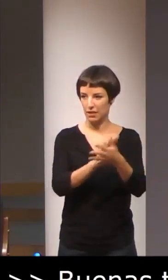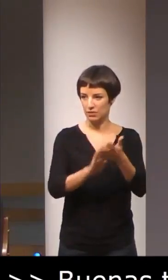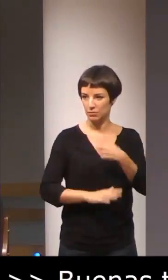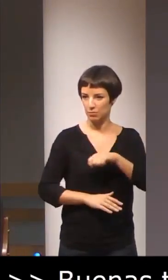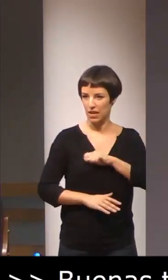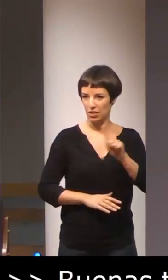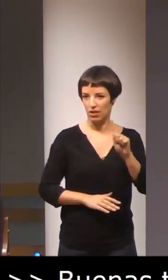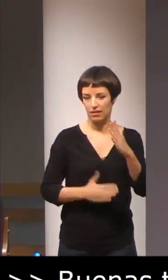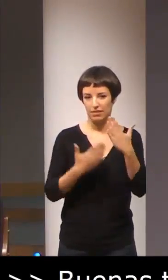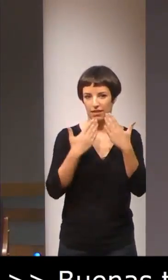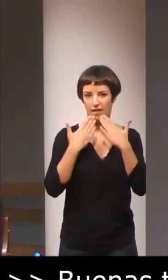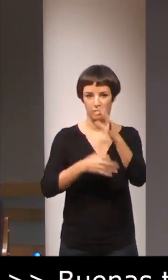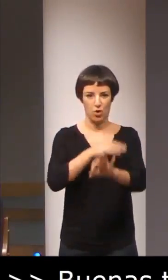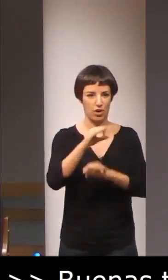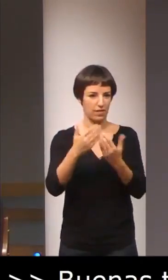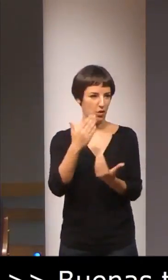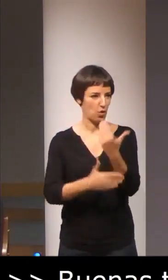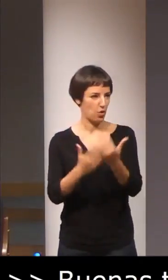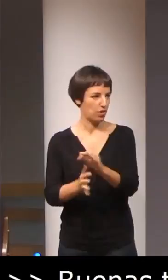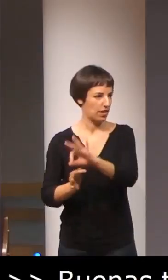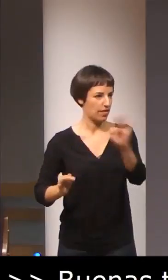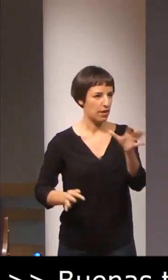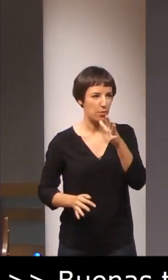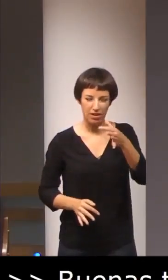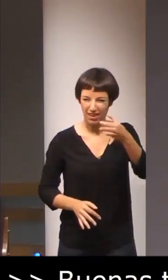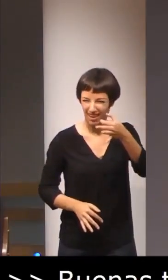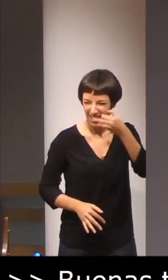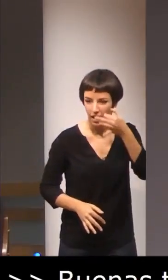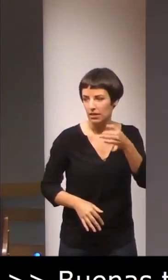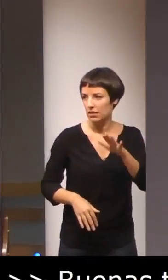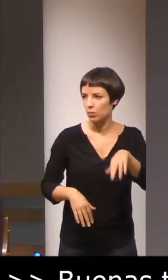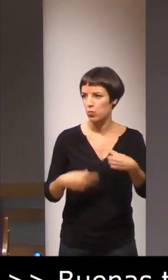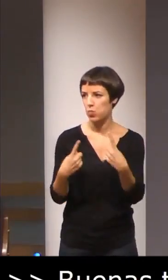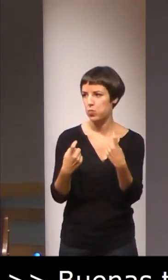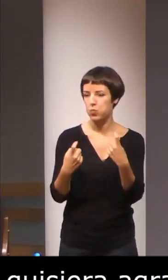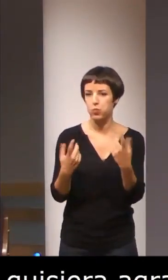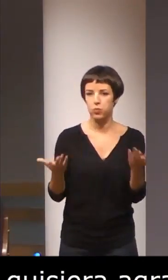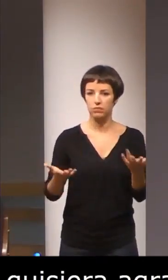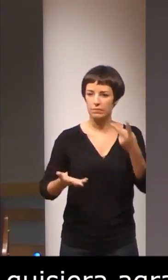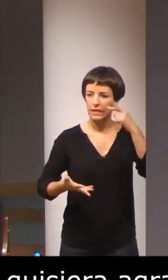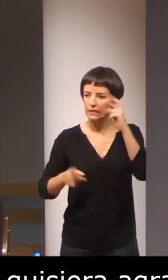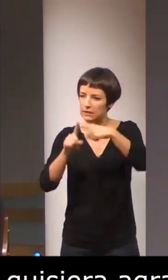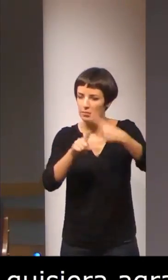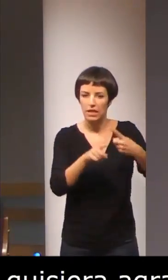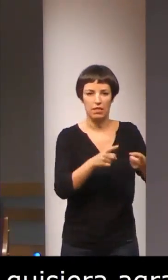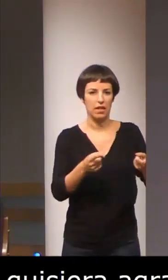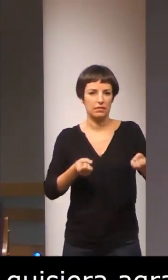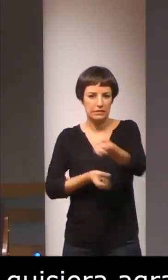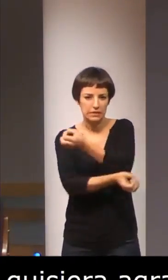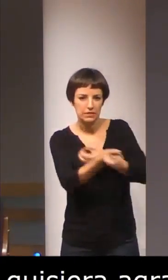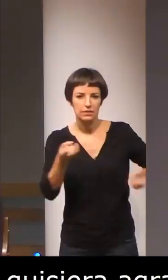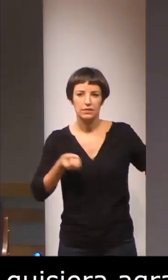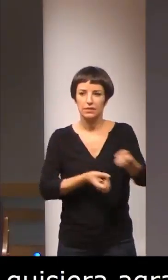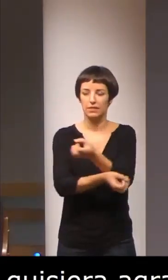Española por organizar esta jornada porque realmente es muy necesario compartir experiencias y